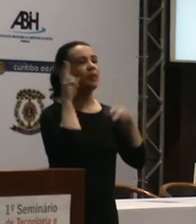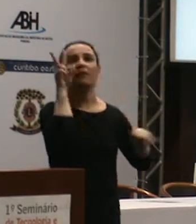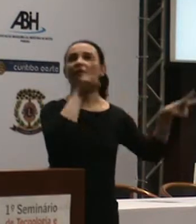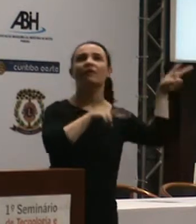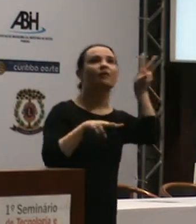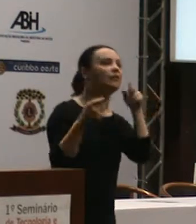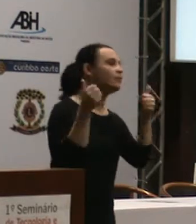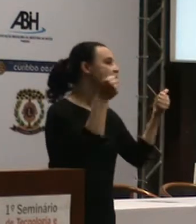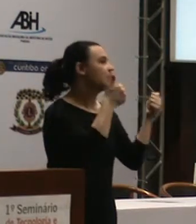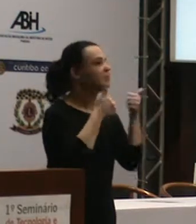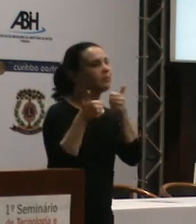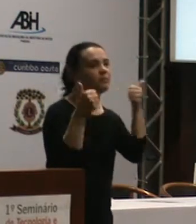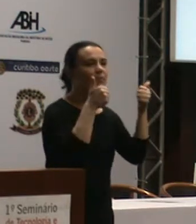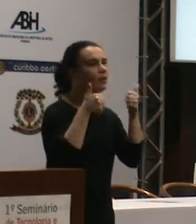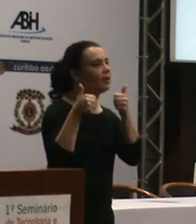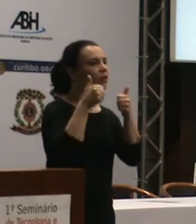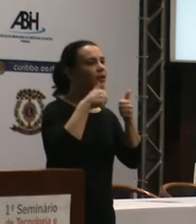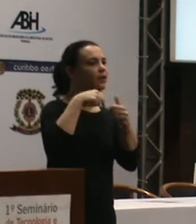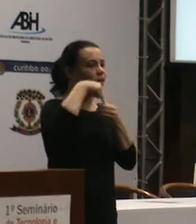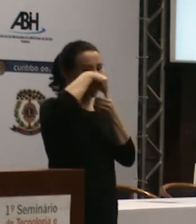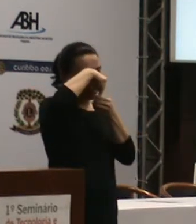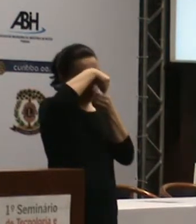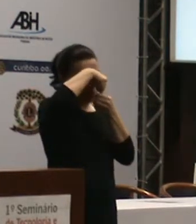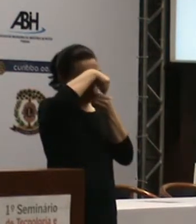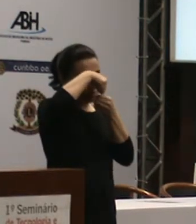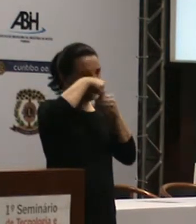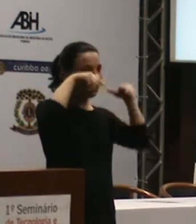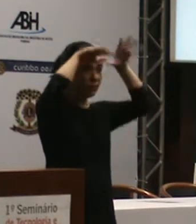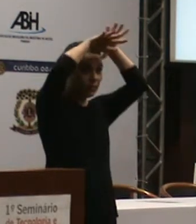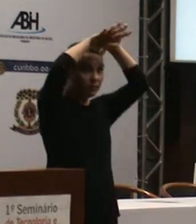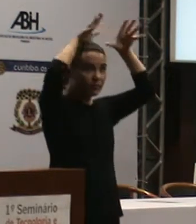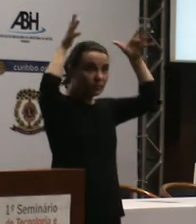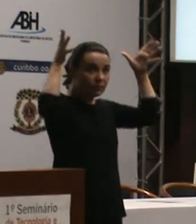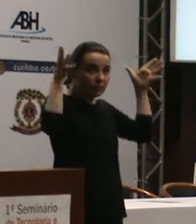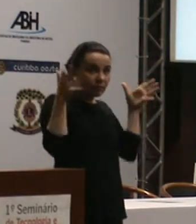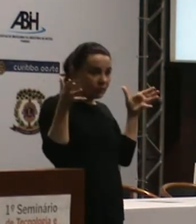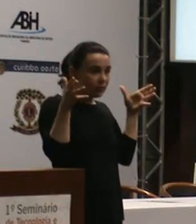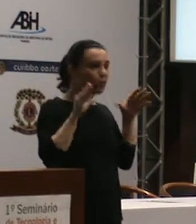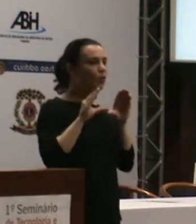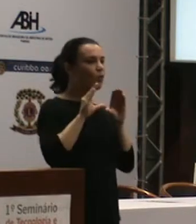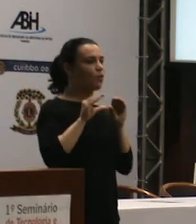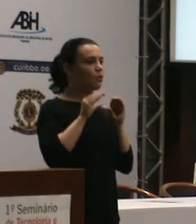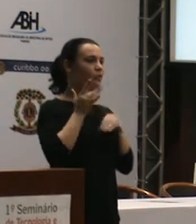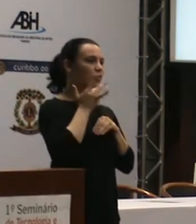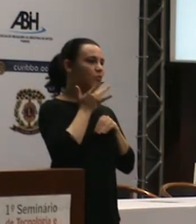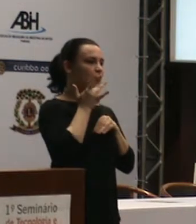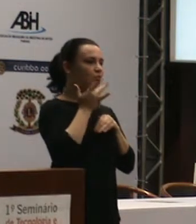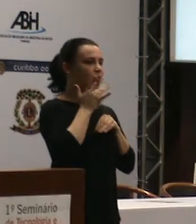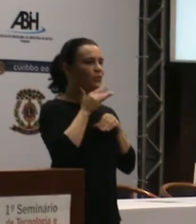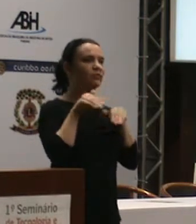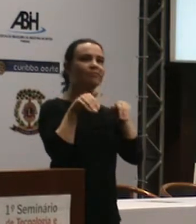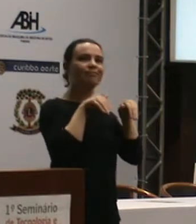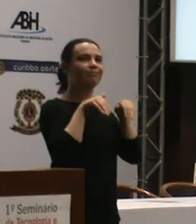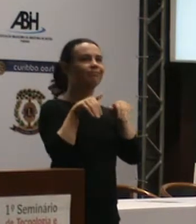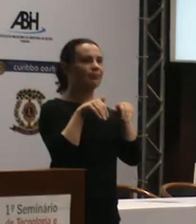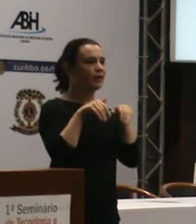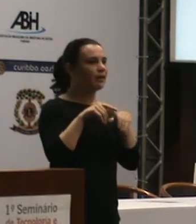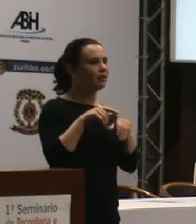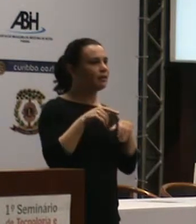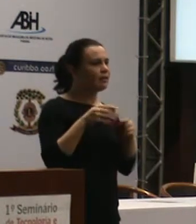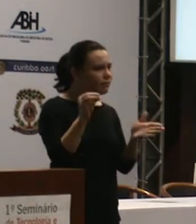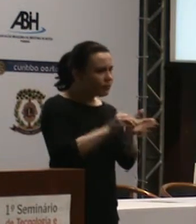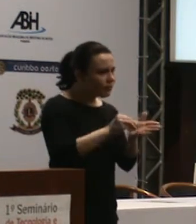ficar bem onde eu estou. Eu quero sair da vida do meu conforto. Então, eu tenho a